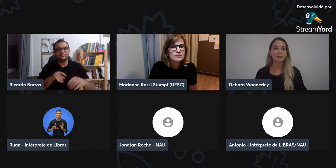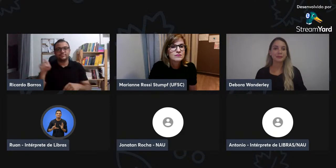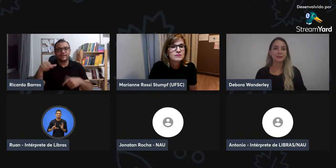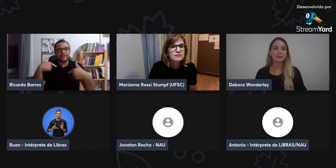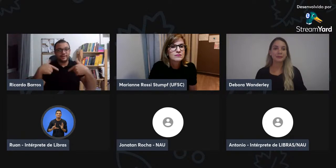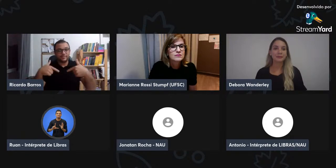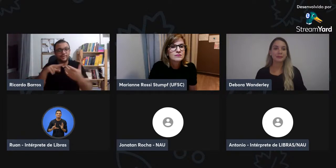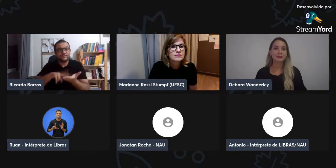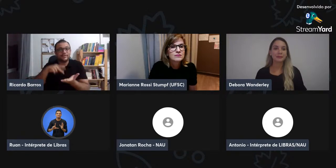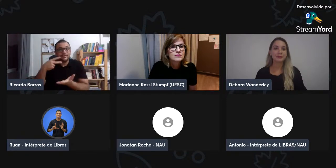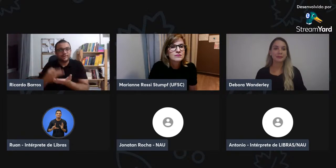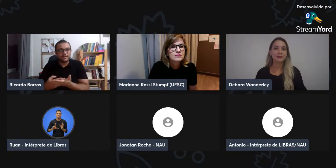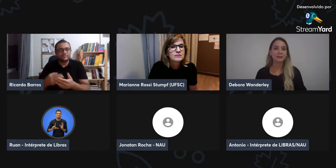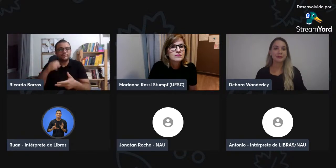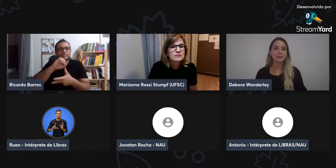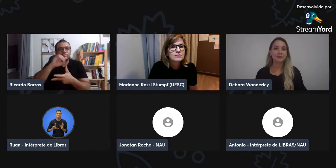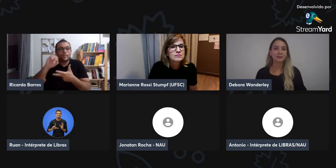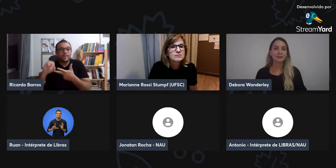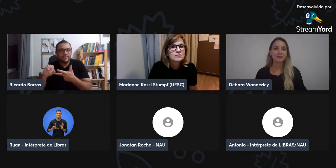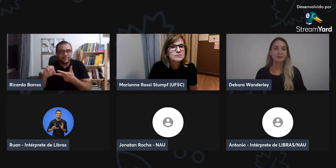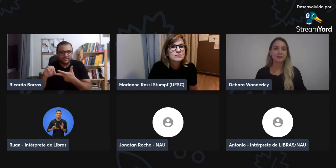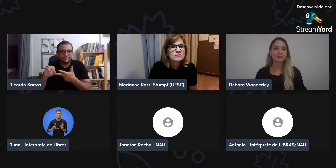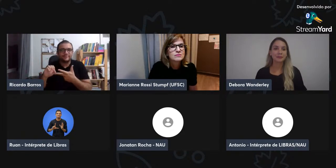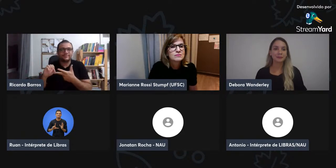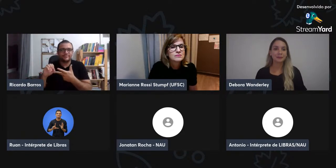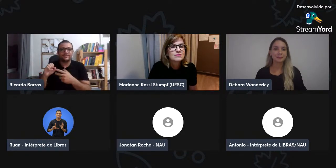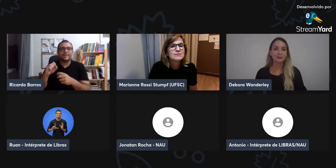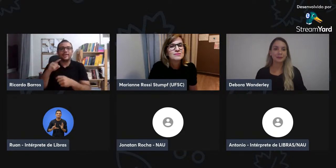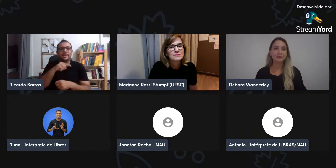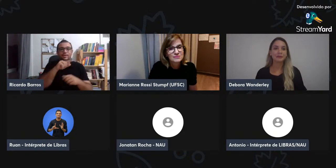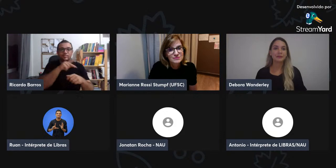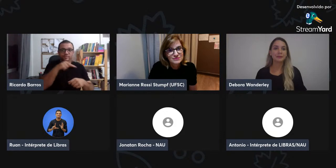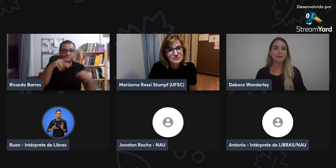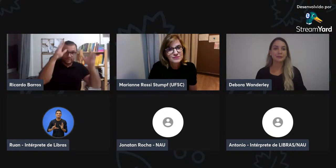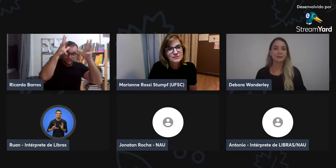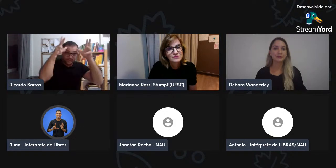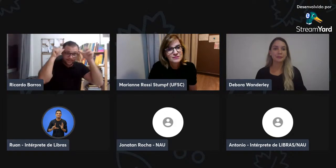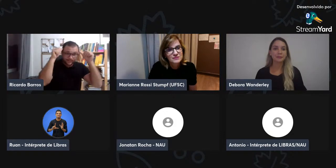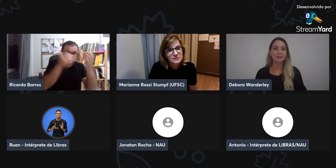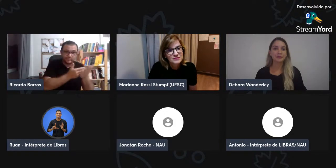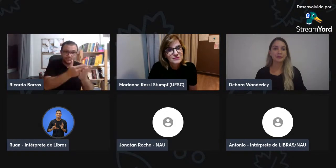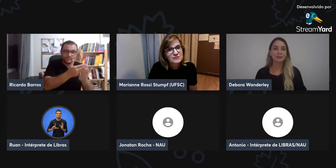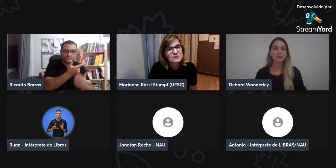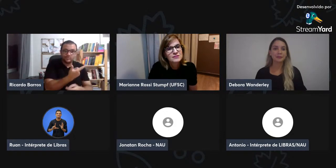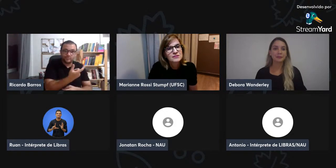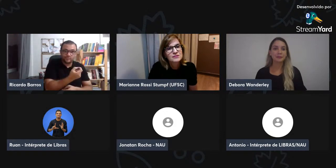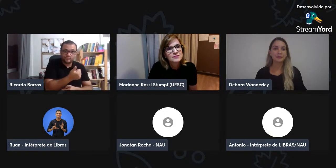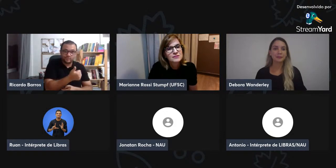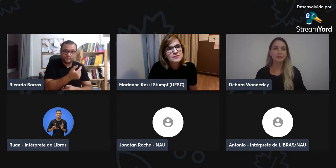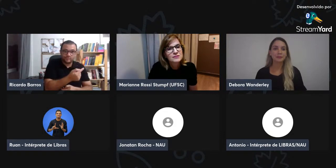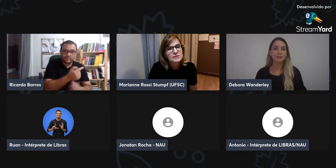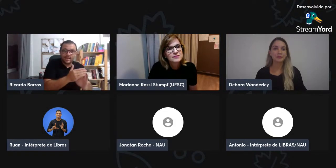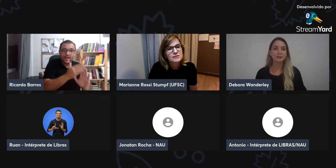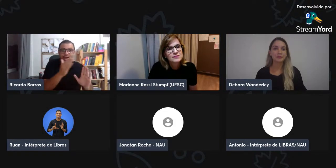Do Ministério da Educação, ambas com aulas no Enem.